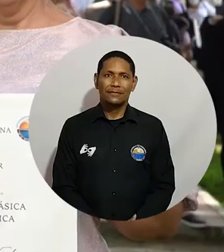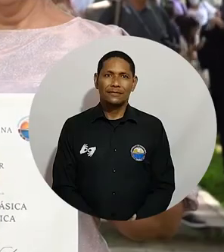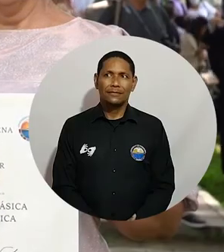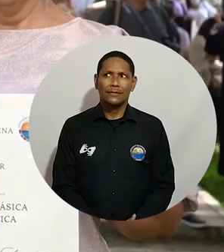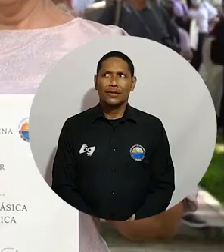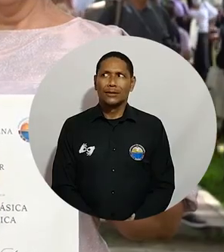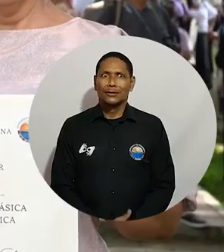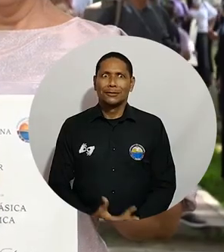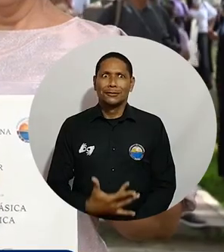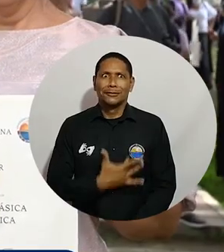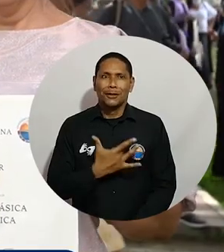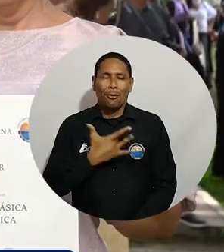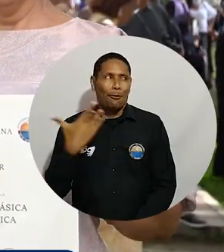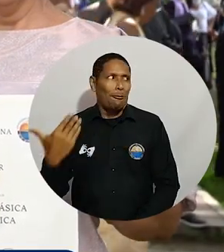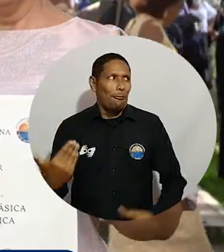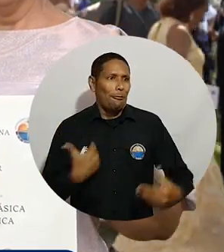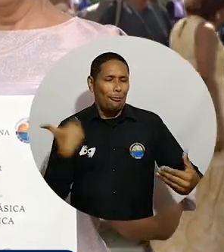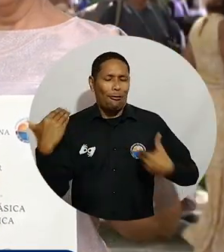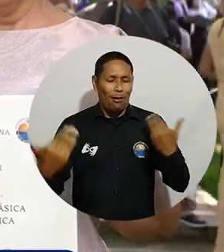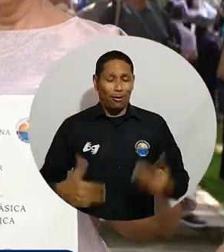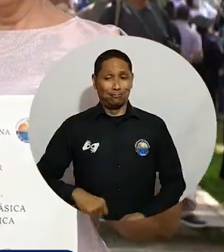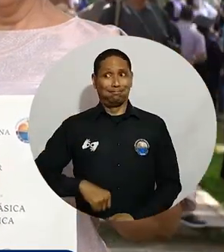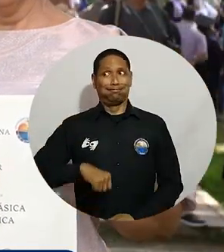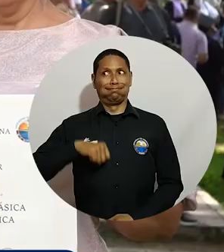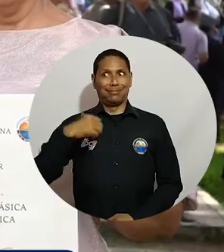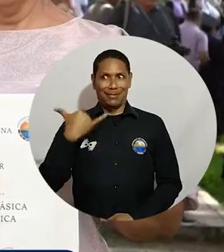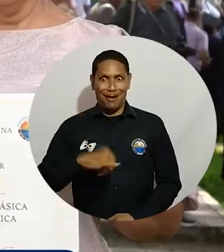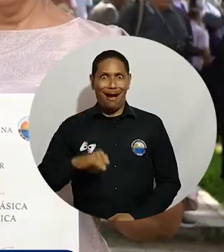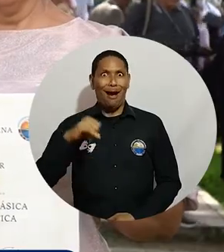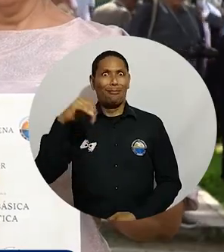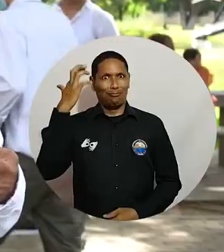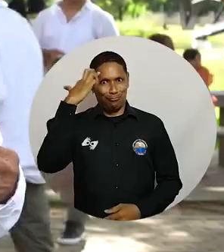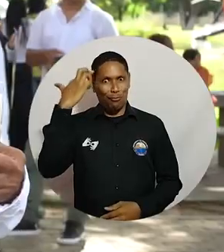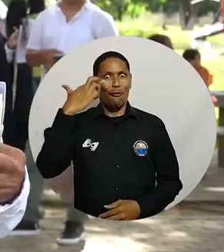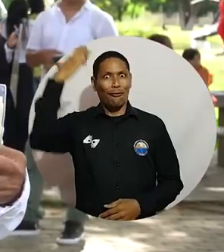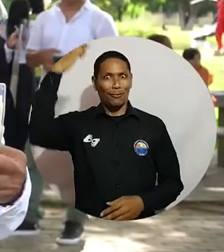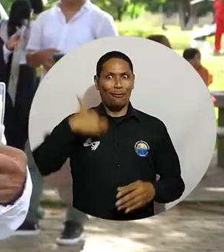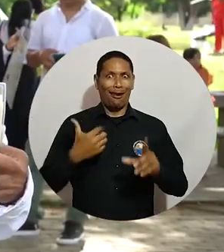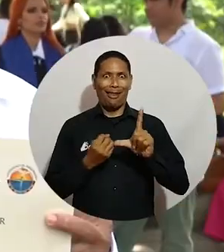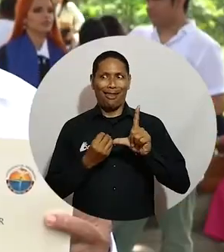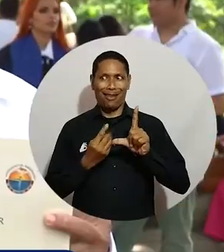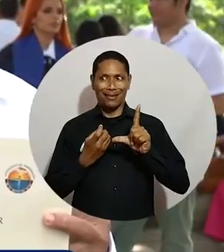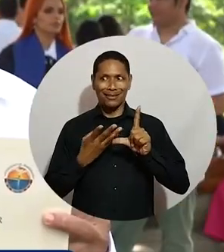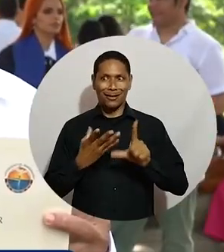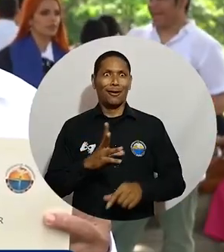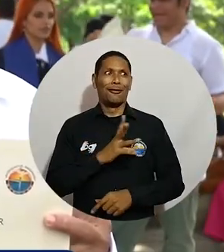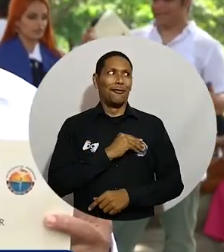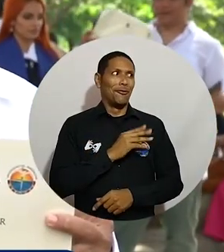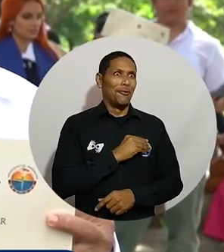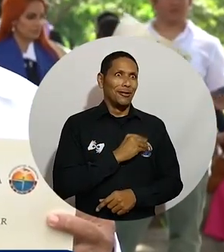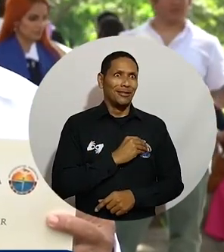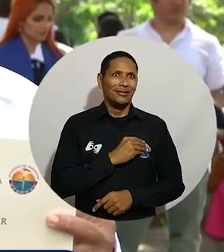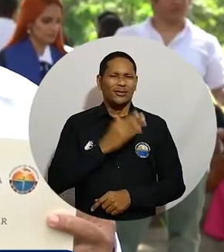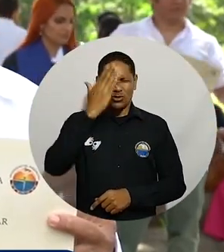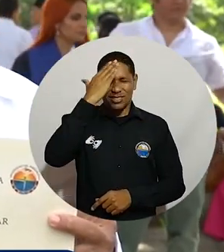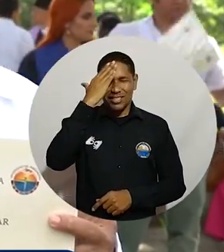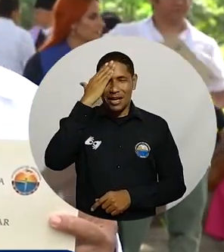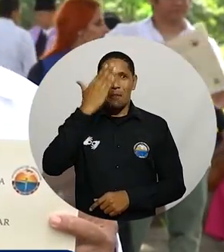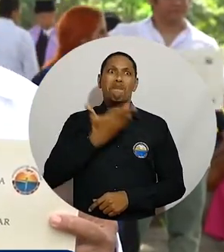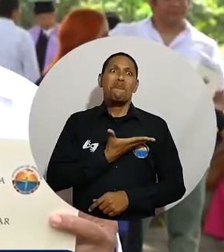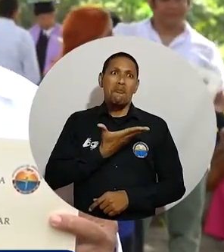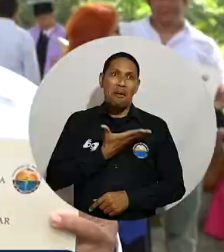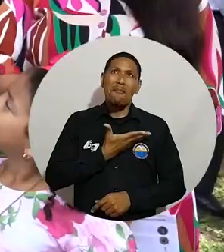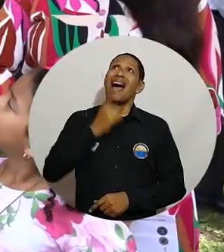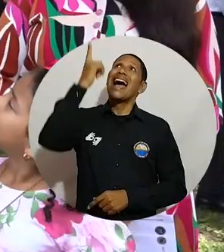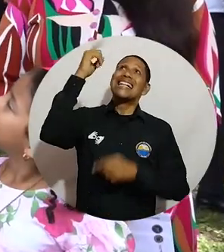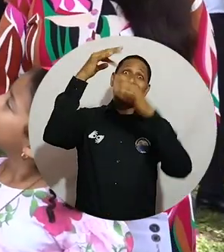Me sentí orgulloso de ser un profesional, un licenciado. Estoy algo contento y sé que desde el cielo mi madre